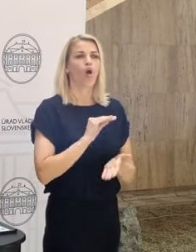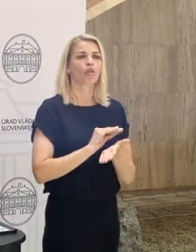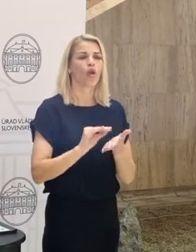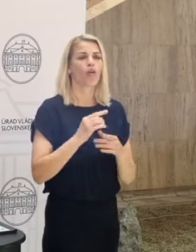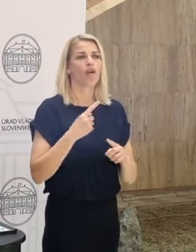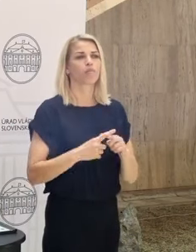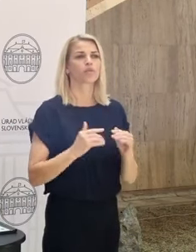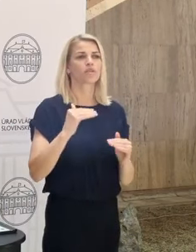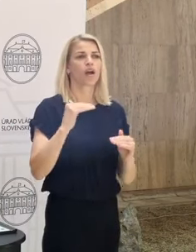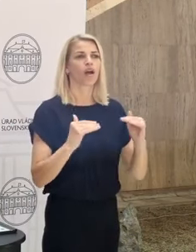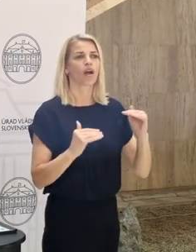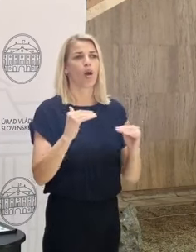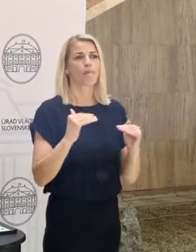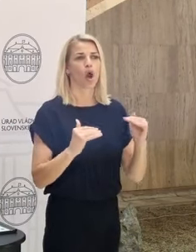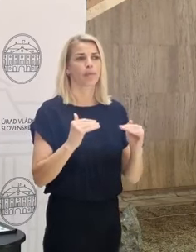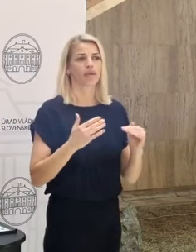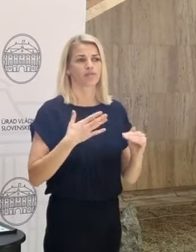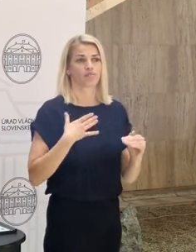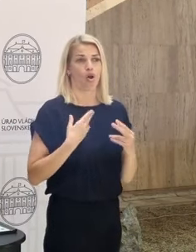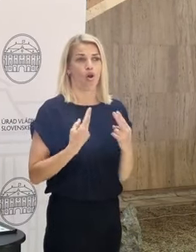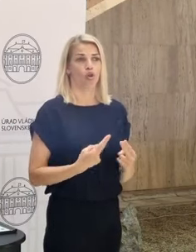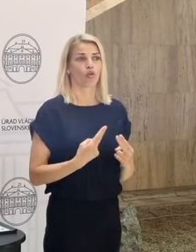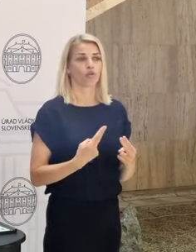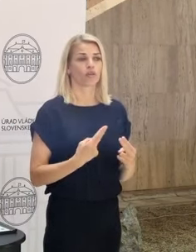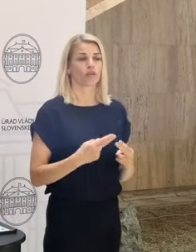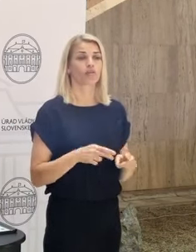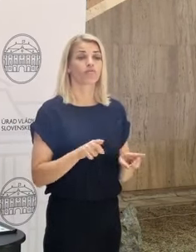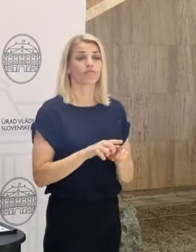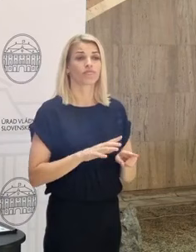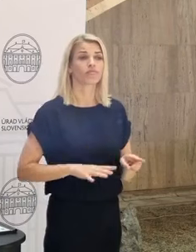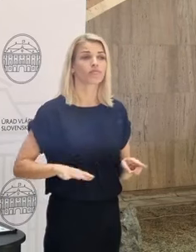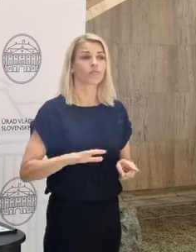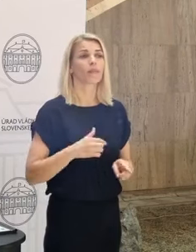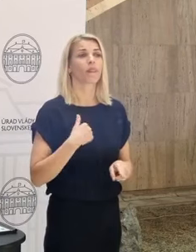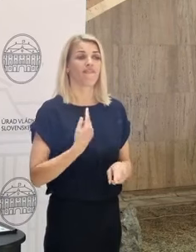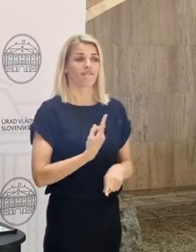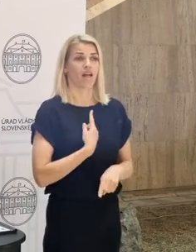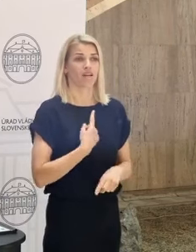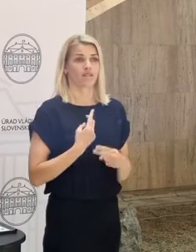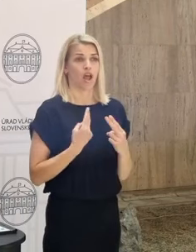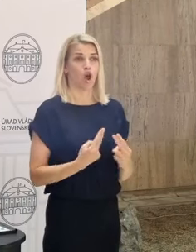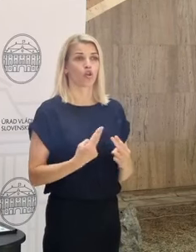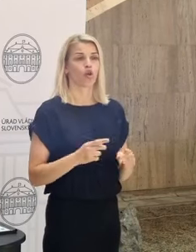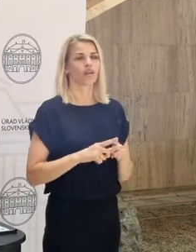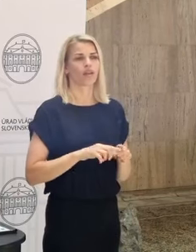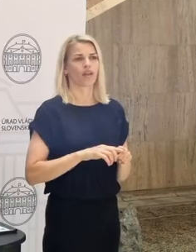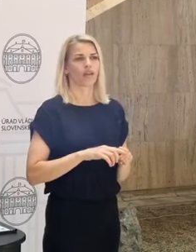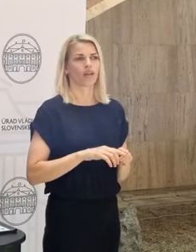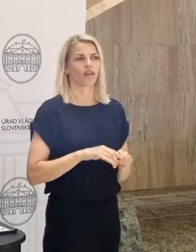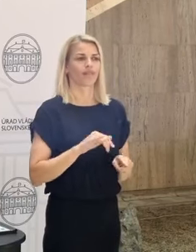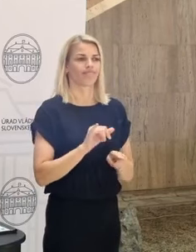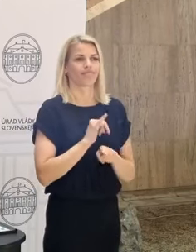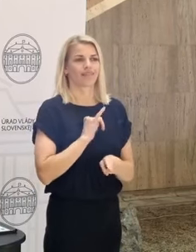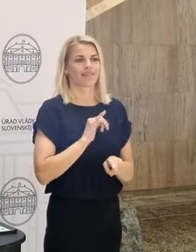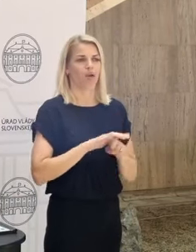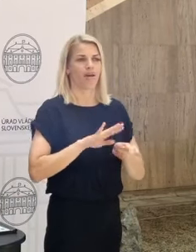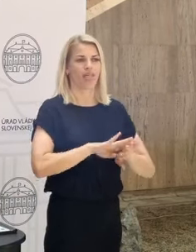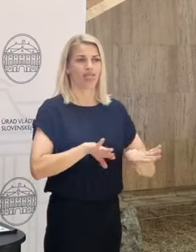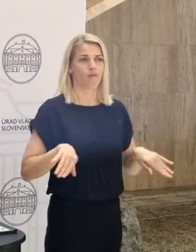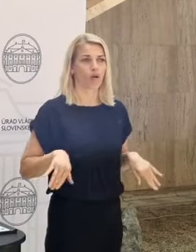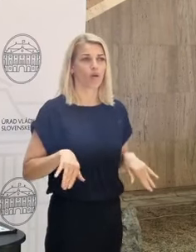kompromisy s vlastnými hodnotami. Že sme boli ochotní vlastné hodnoty dať bokom a